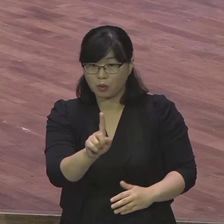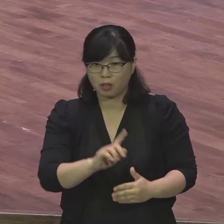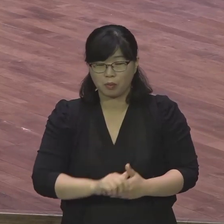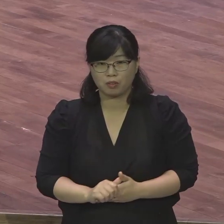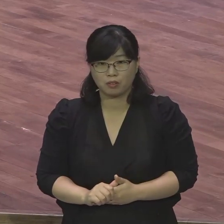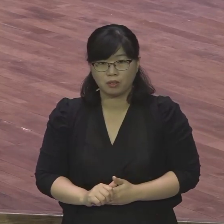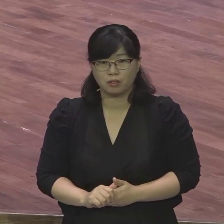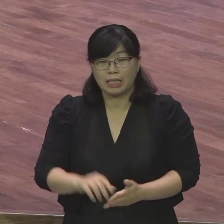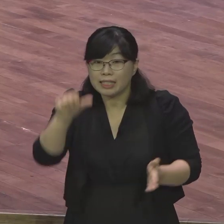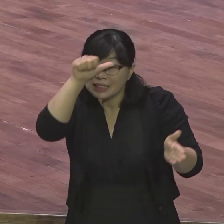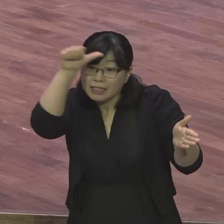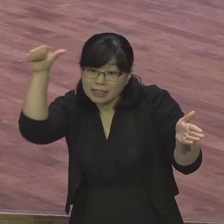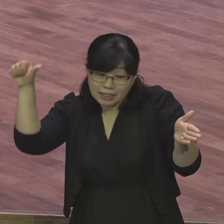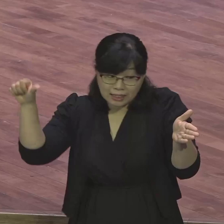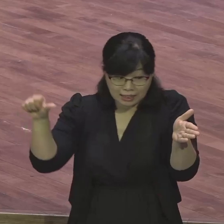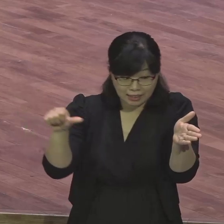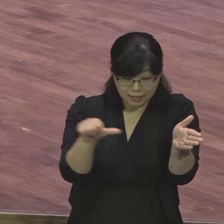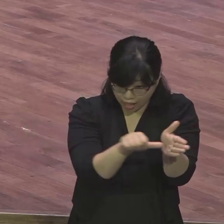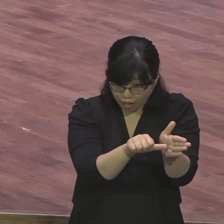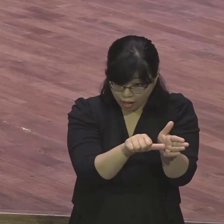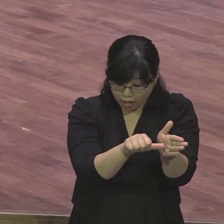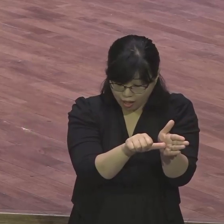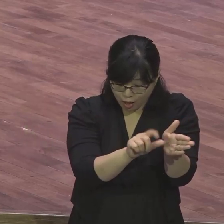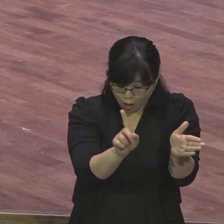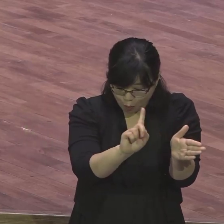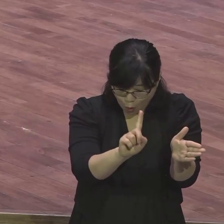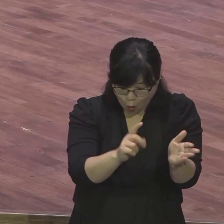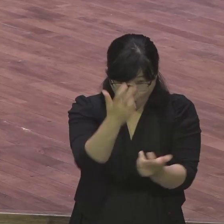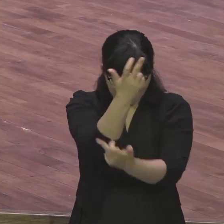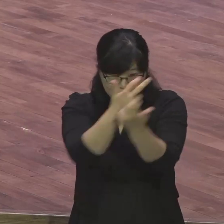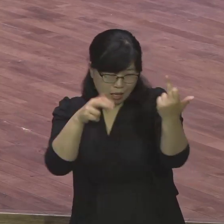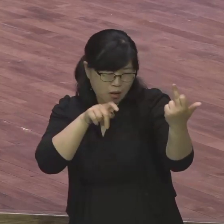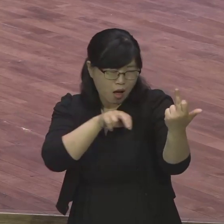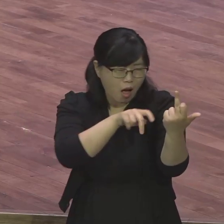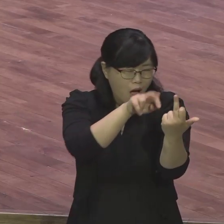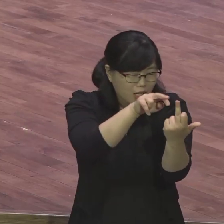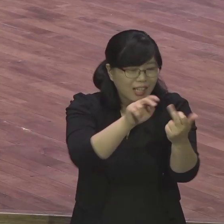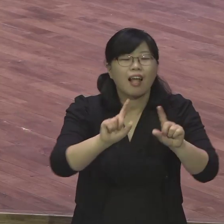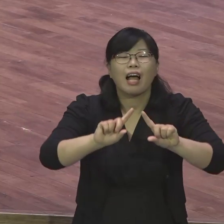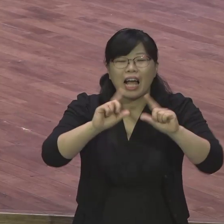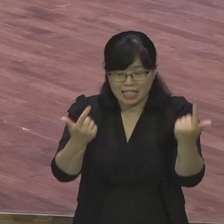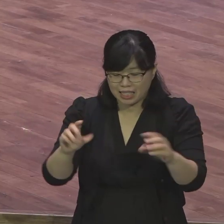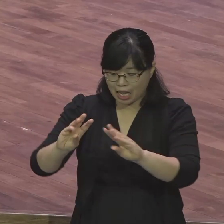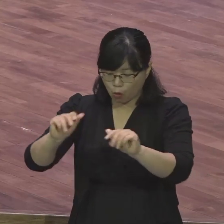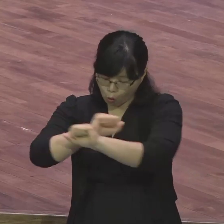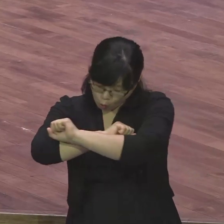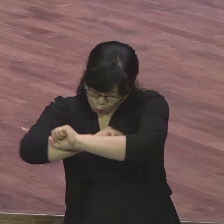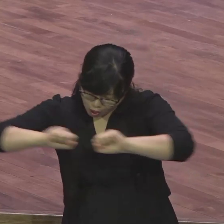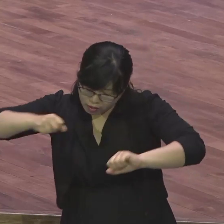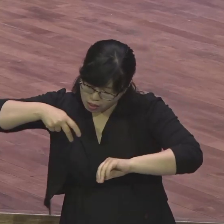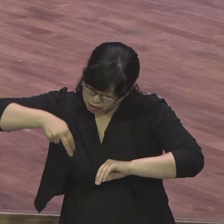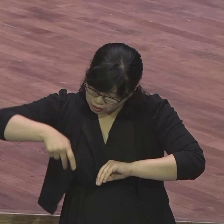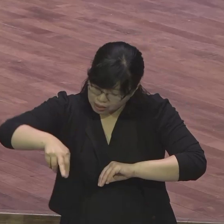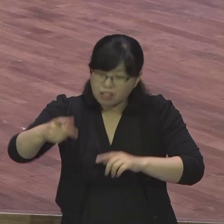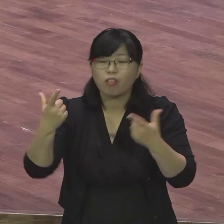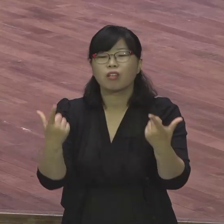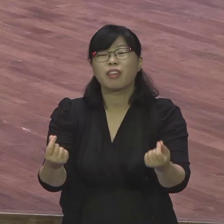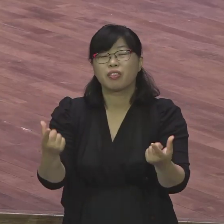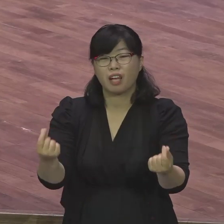인생은 산을 오른 것이 아니라 광야를 지라는 것이다 그렇게 말했습니다 인생에 사는 것이 산을